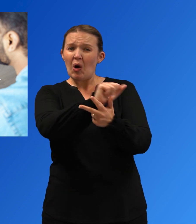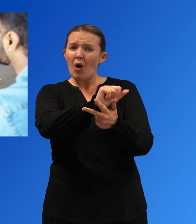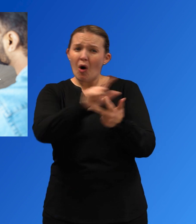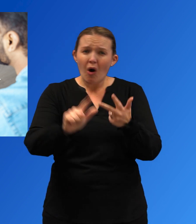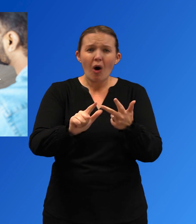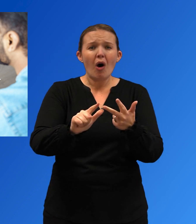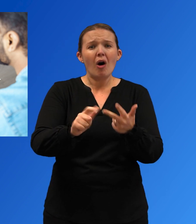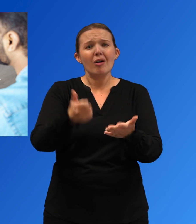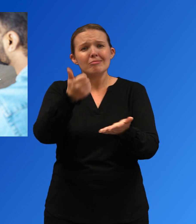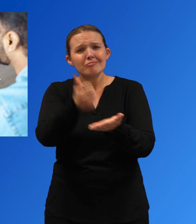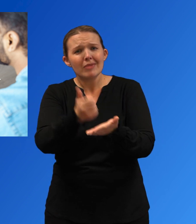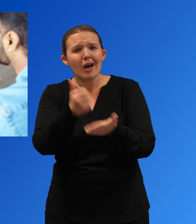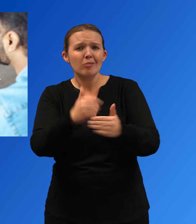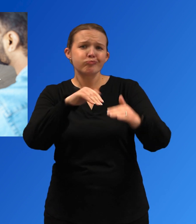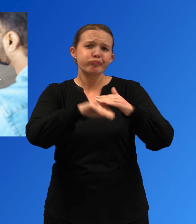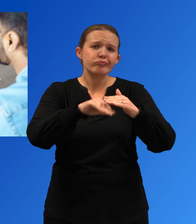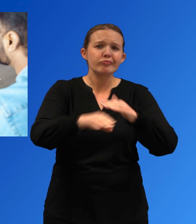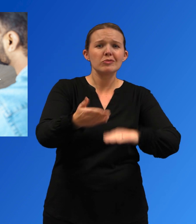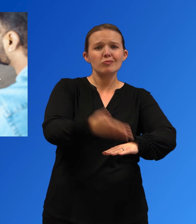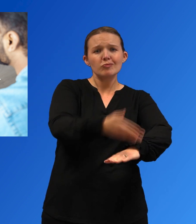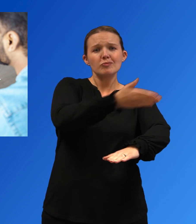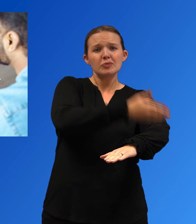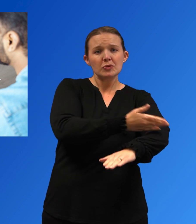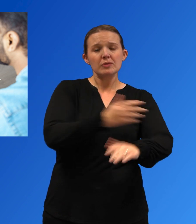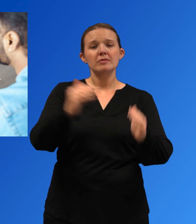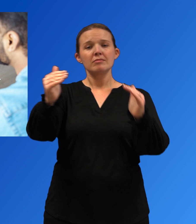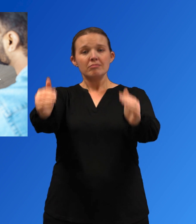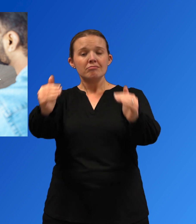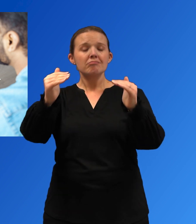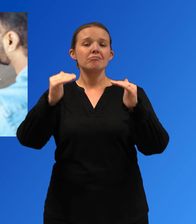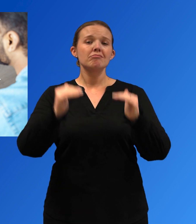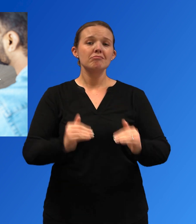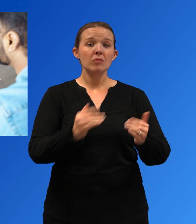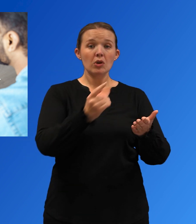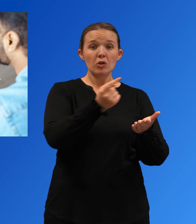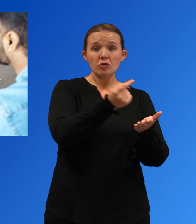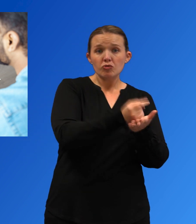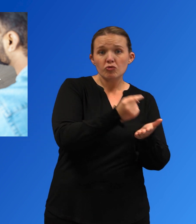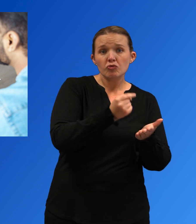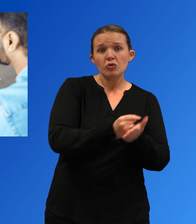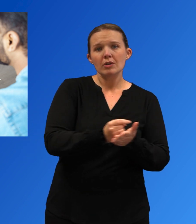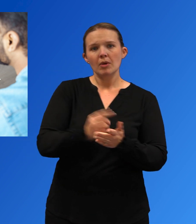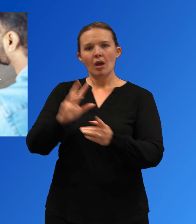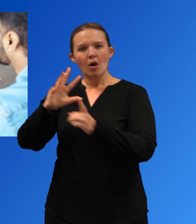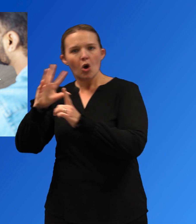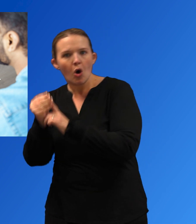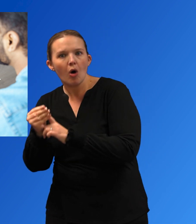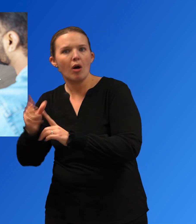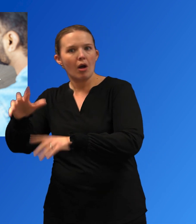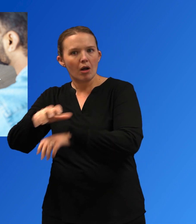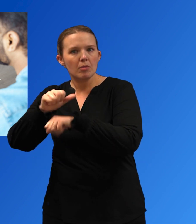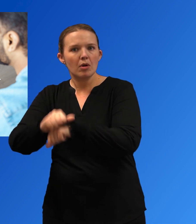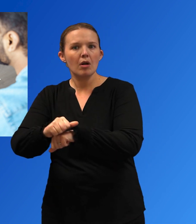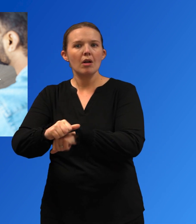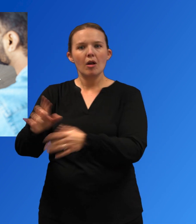de apoyo para la recuperación y las estrategias de reducción de daños, así como la reducción de las barreras al